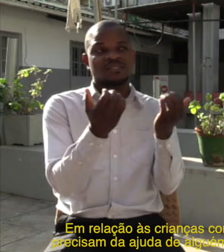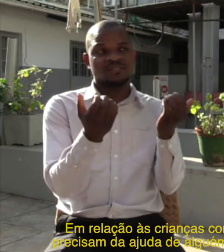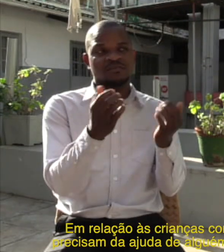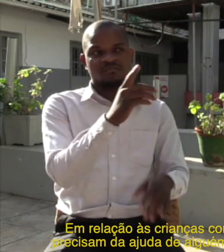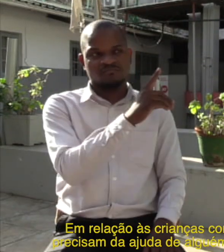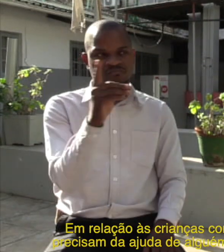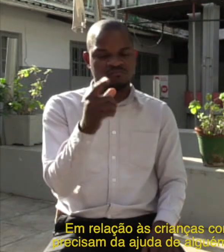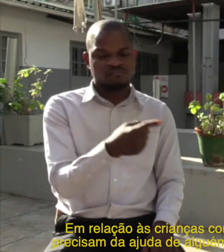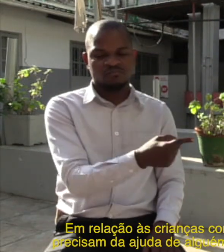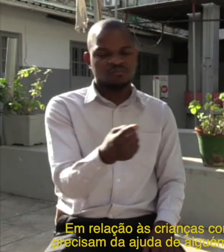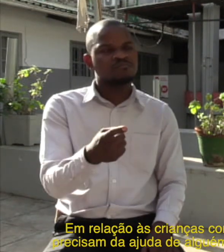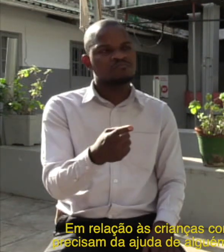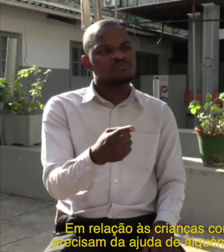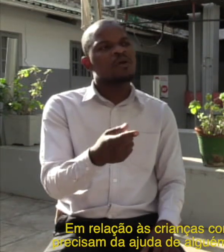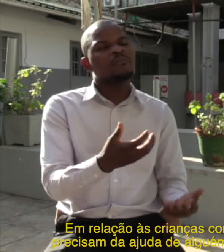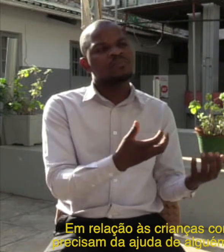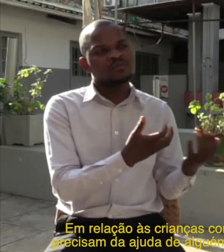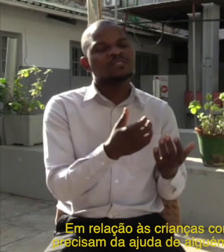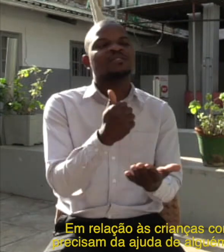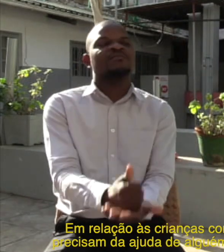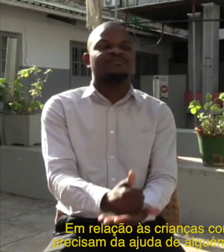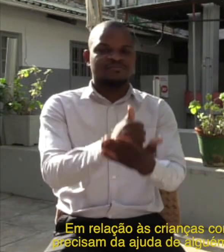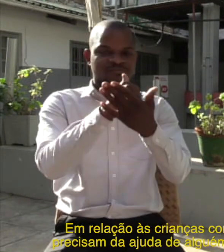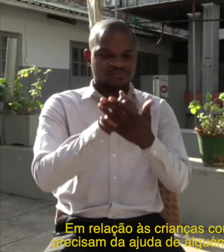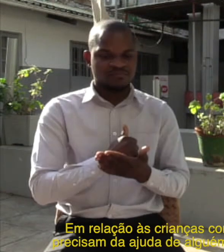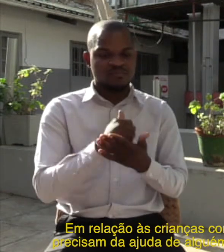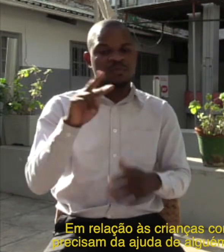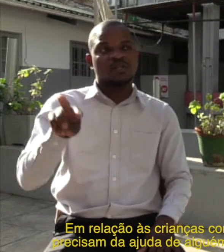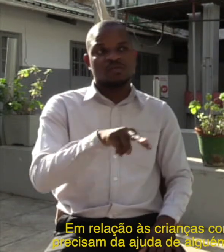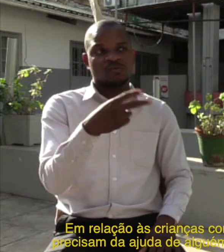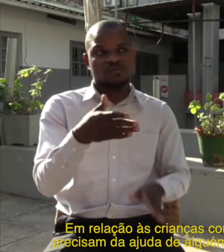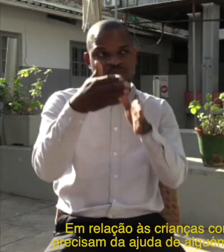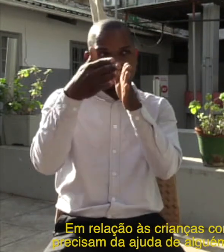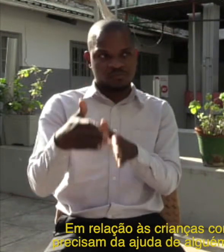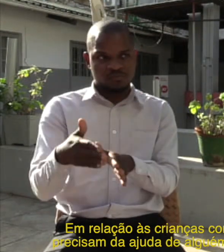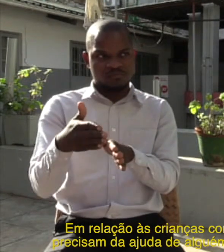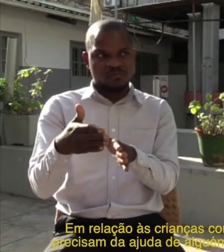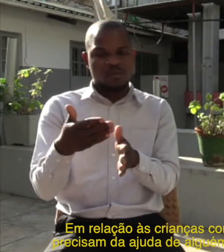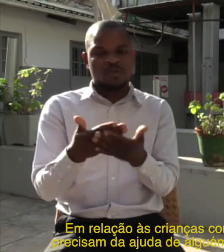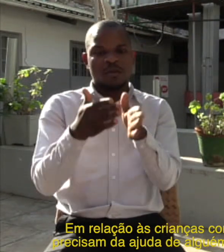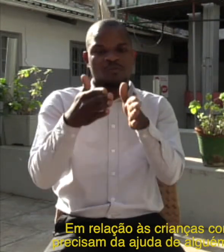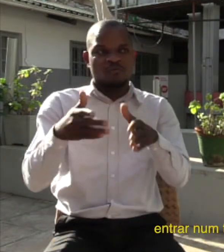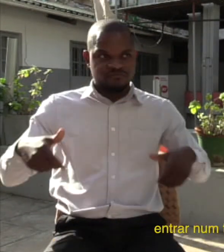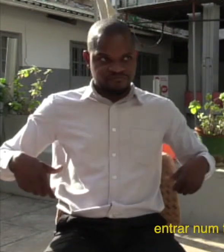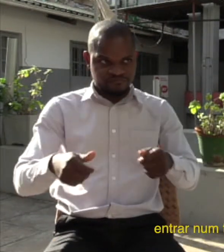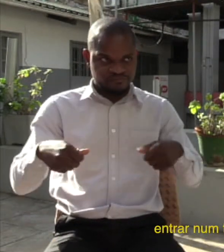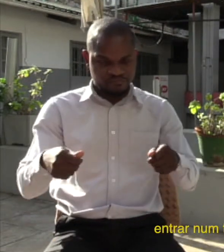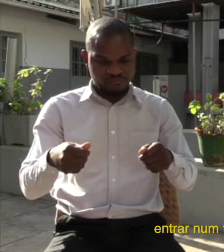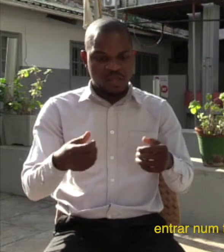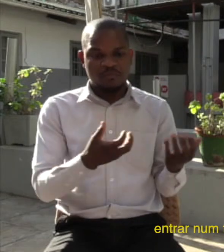elas normalmente precisam de ajuda de alguém, se for com deficiência física, para poder entrar num transporte